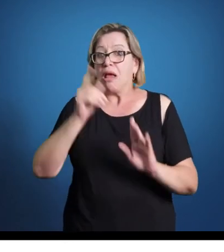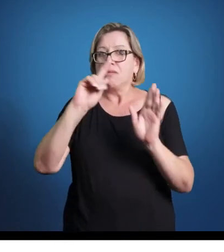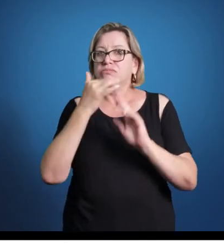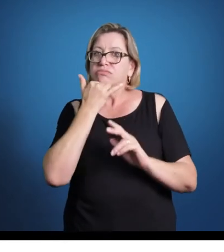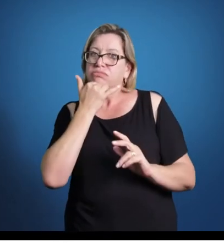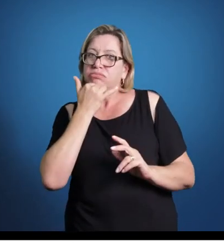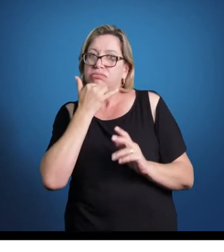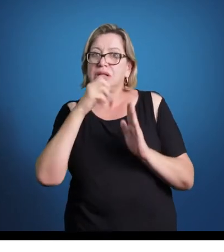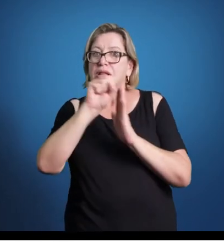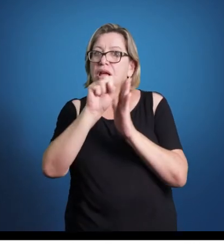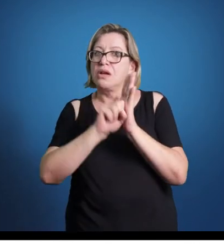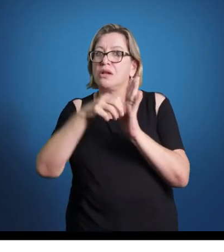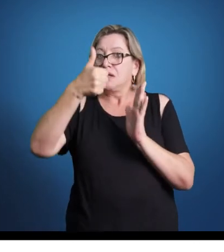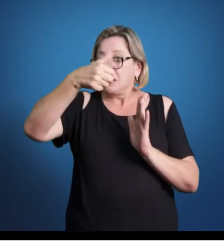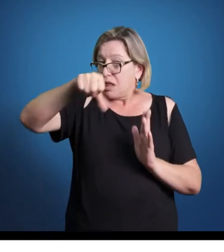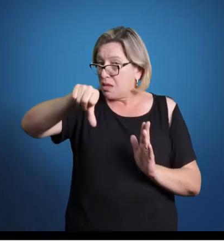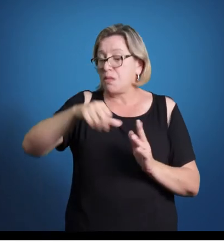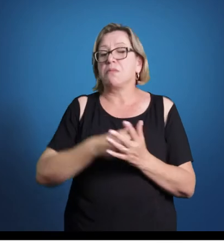século XIX.